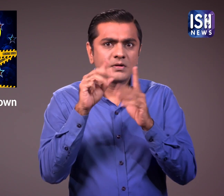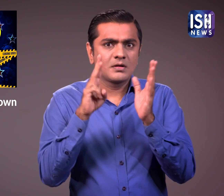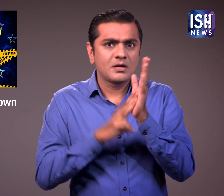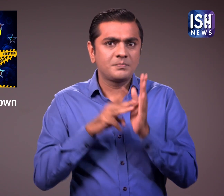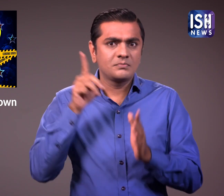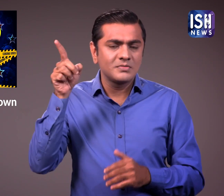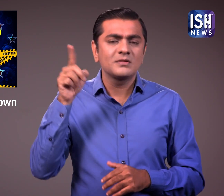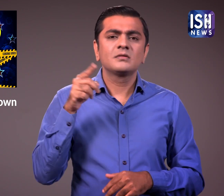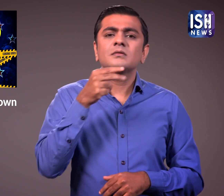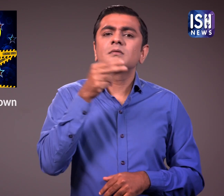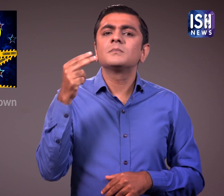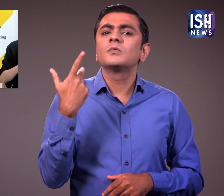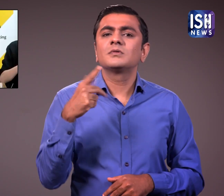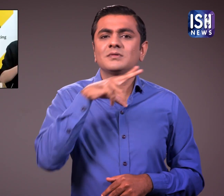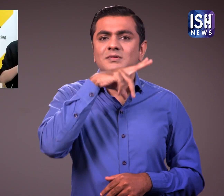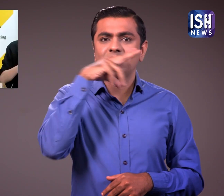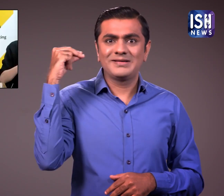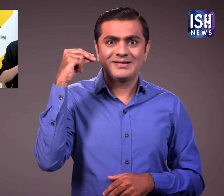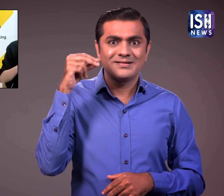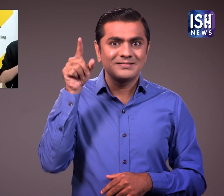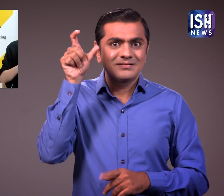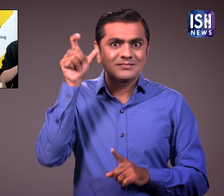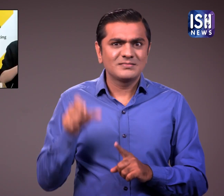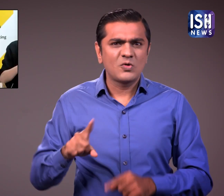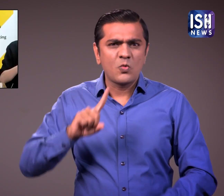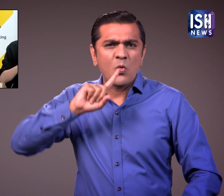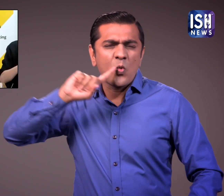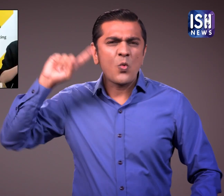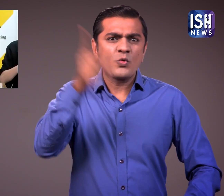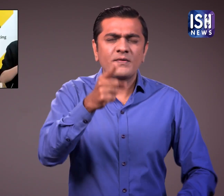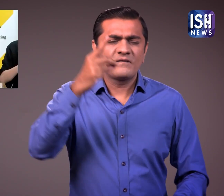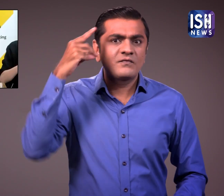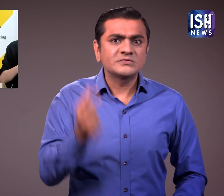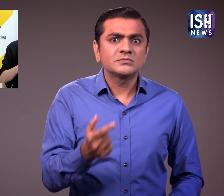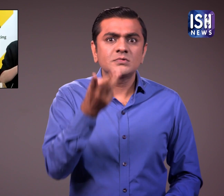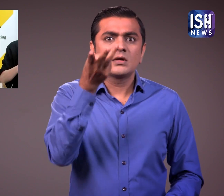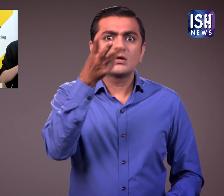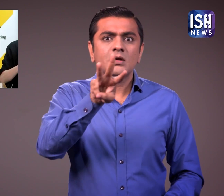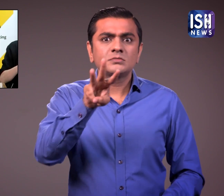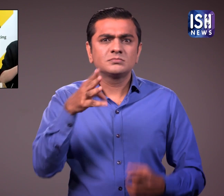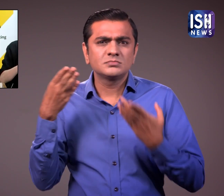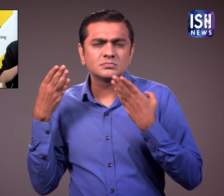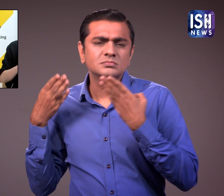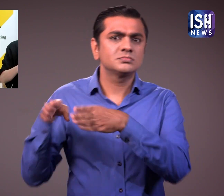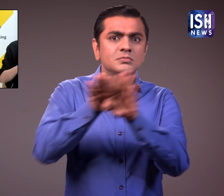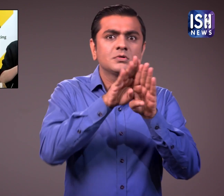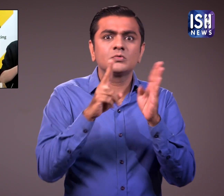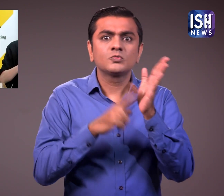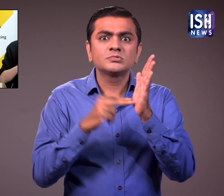हाला कि प्रधानमंत्री जसंदा आडर्न ने अचानक देश में तीन दिन के लॉकडाउन का आदेश दे